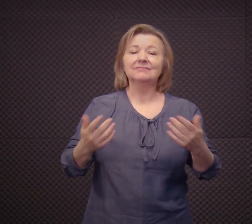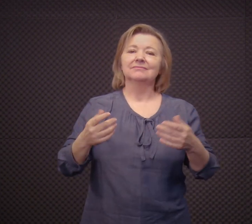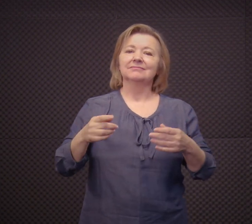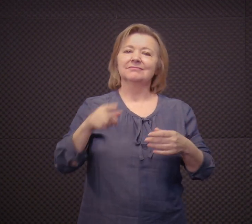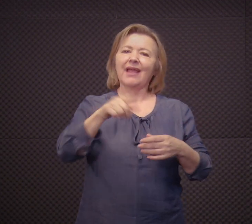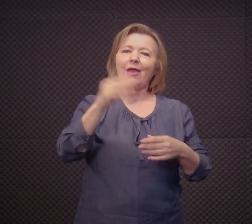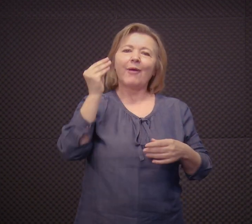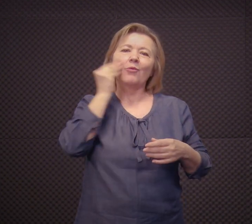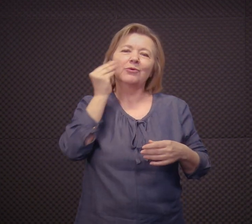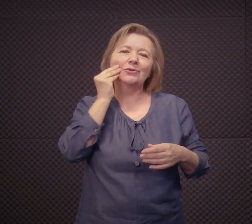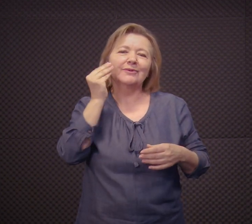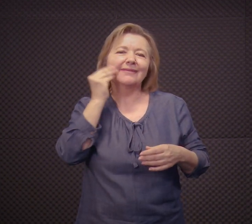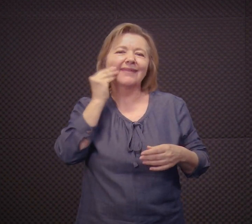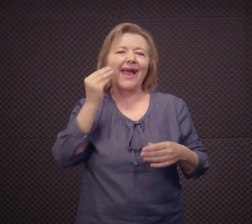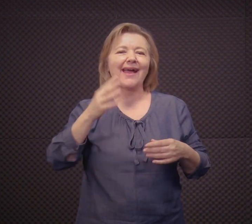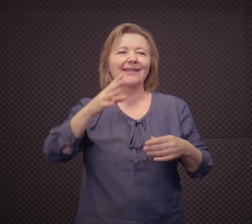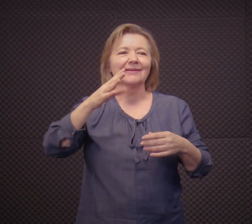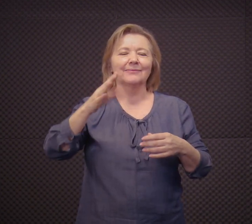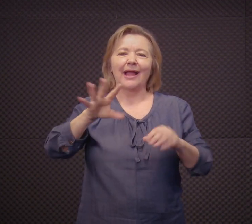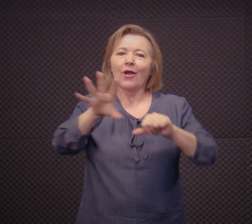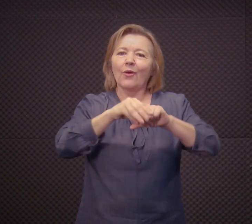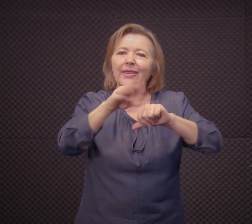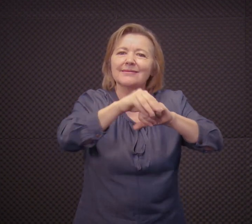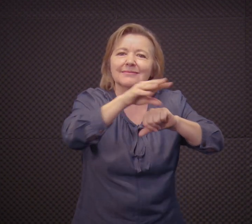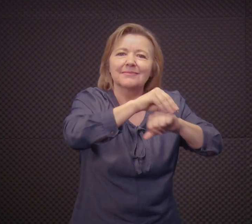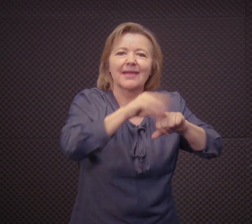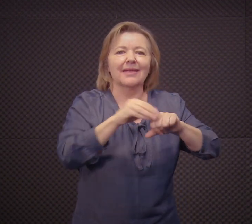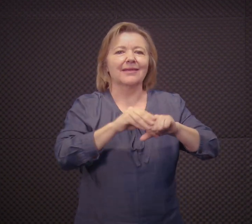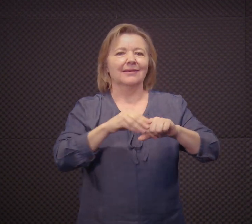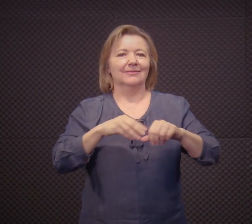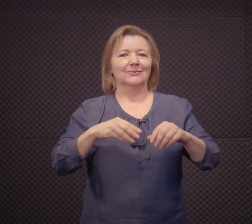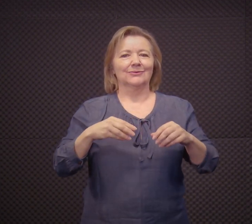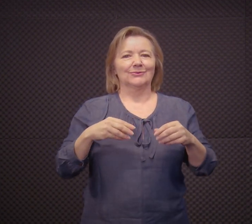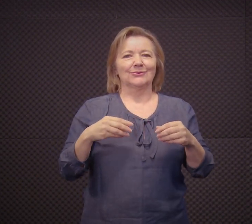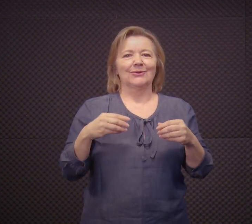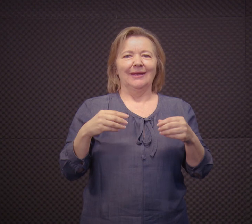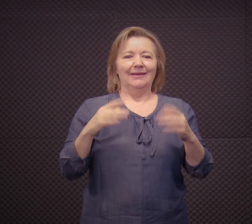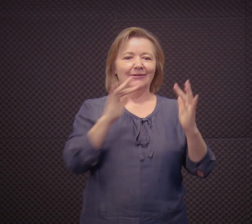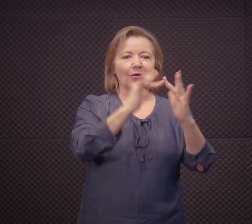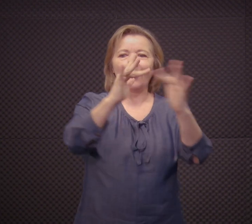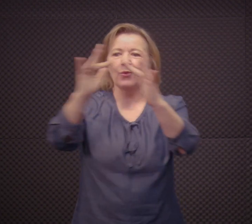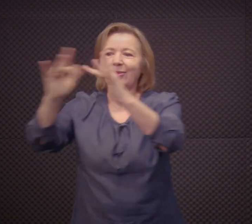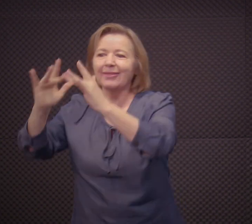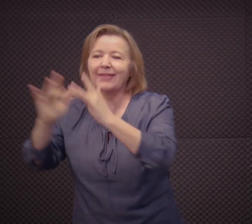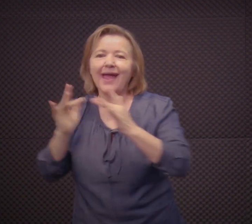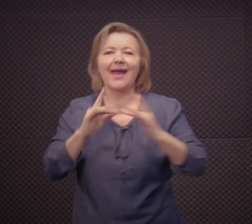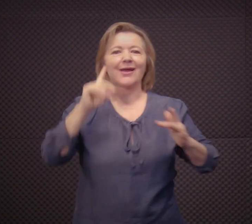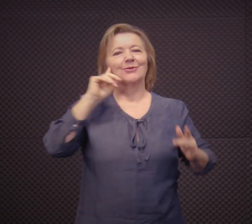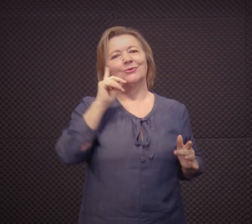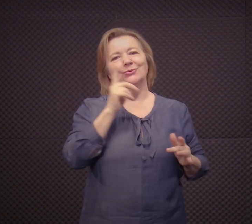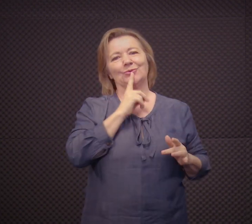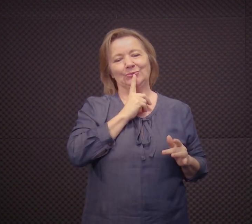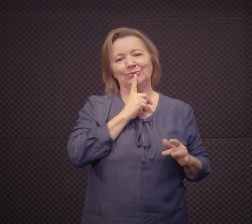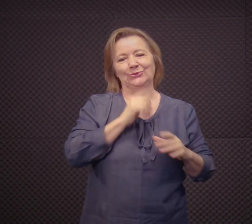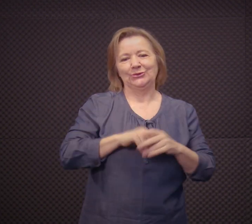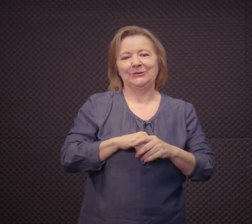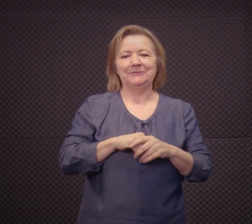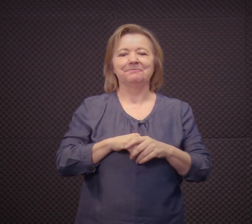né? Que aconteceu. E, sendo assim, é uma oportunidade de vocês terem mais conhecimento, contato com